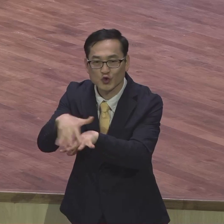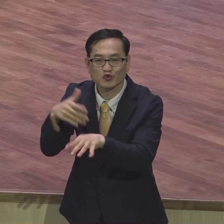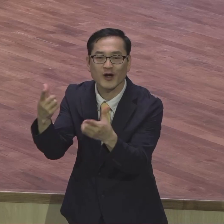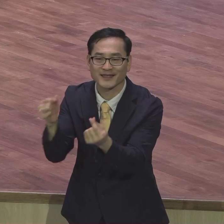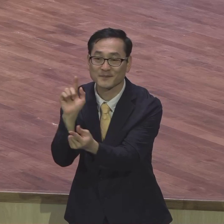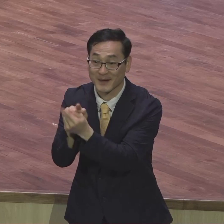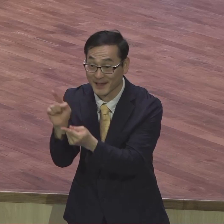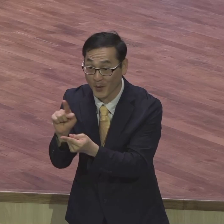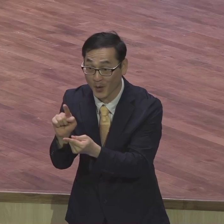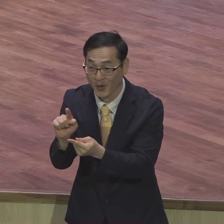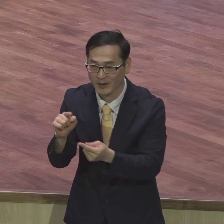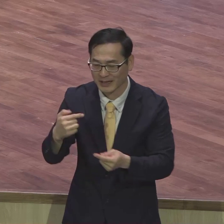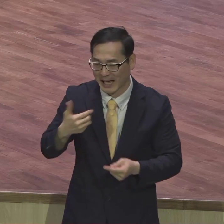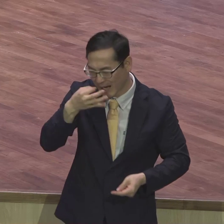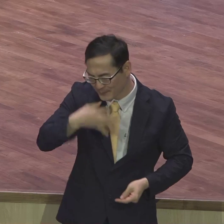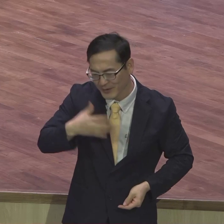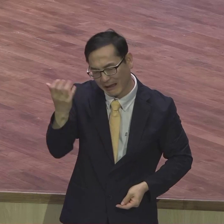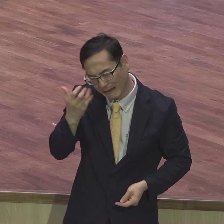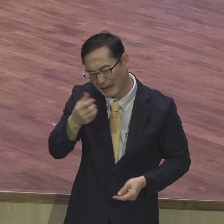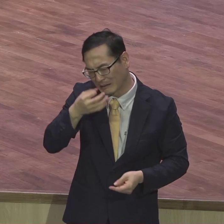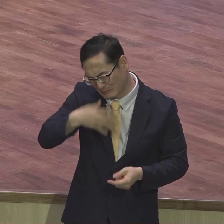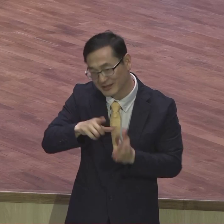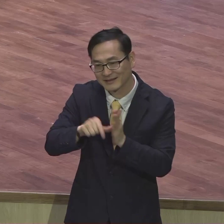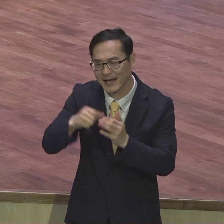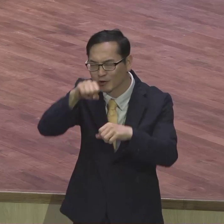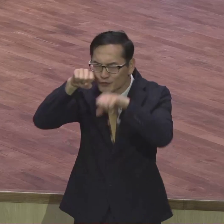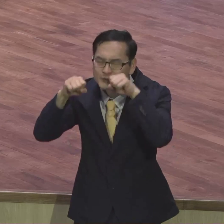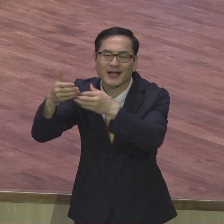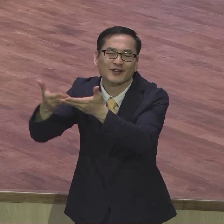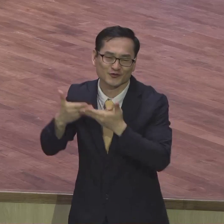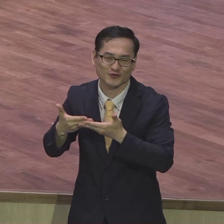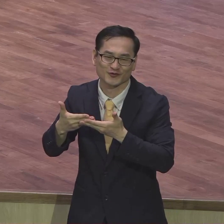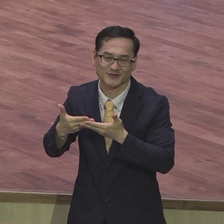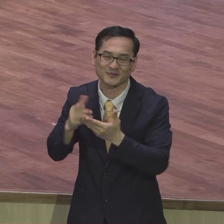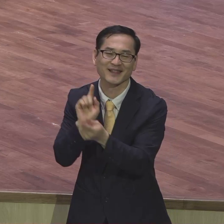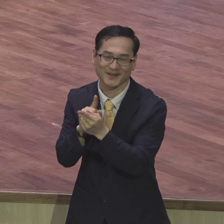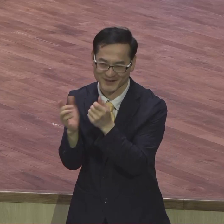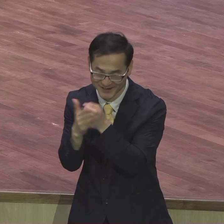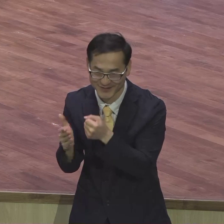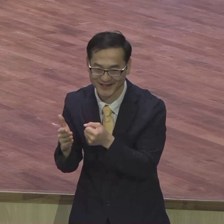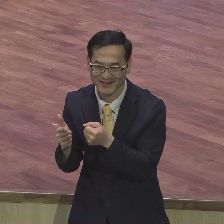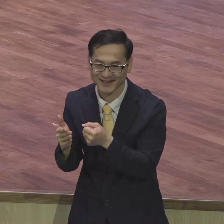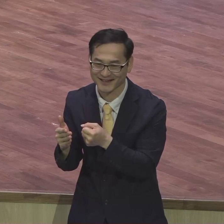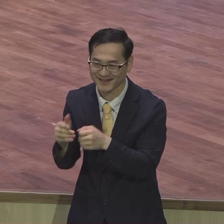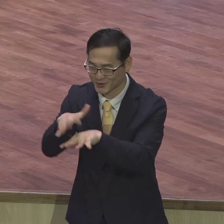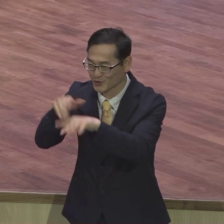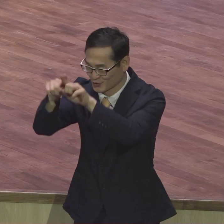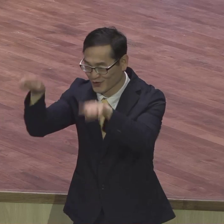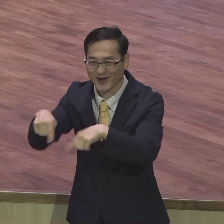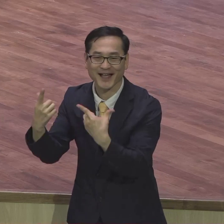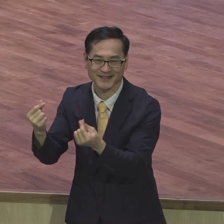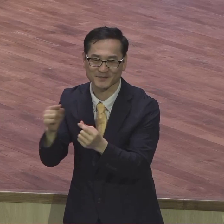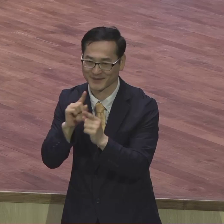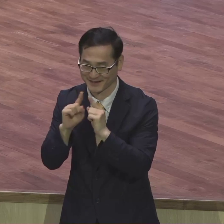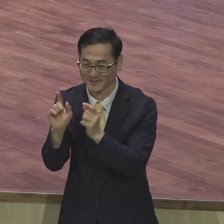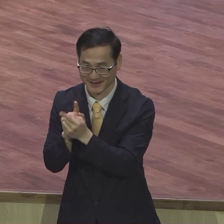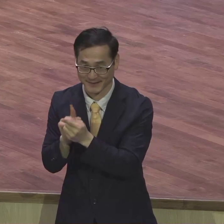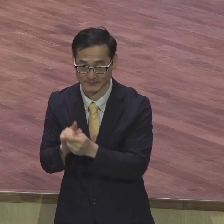그런데 저는 여기서 더 나아가서 가장 아름다운 만남. 가장 보배로운 가치는 만남은